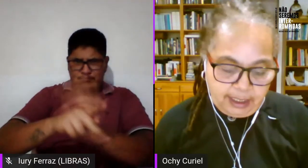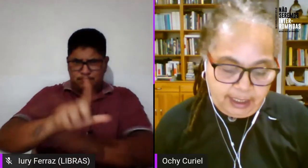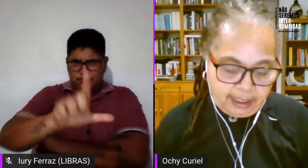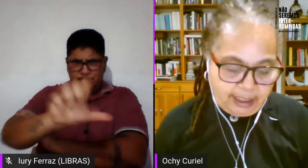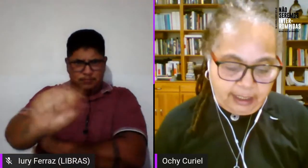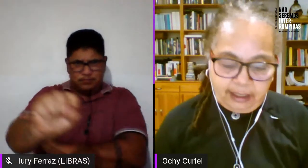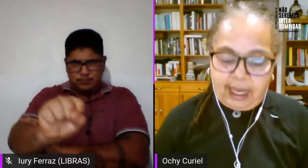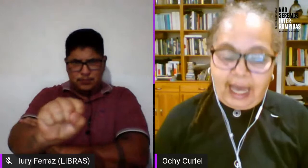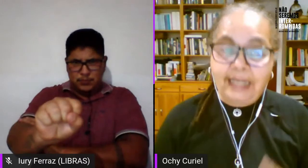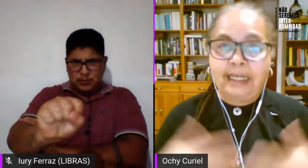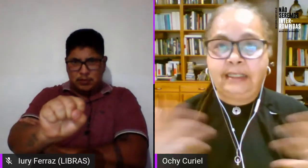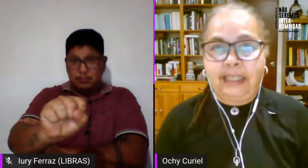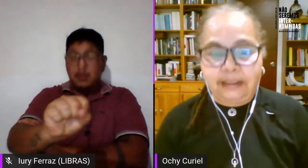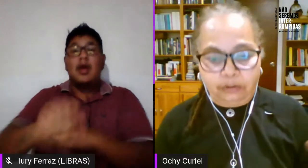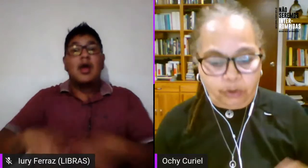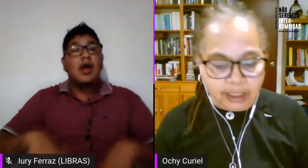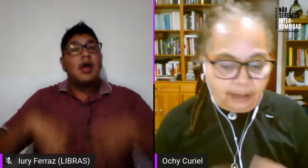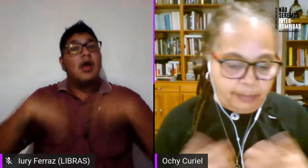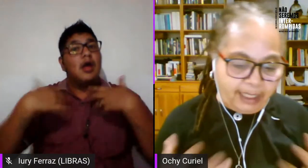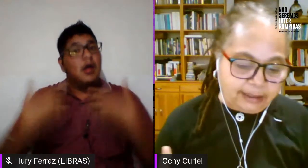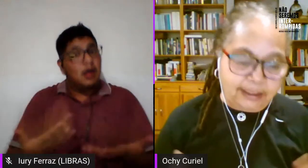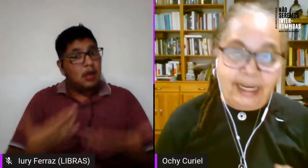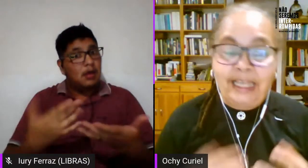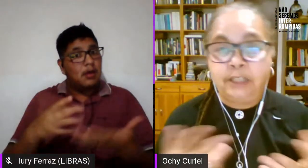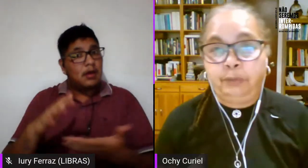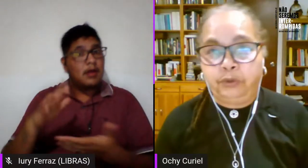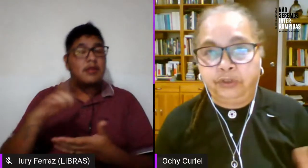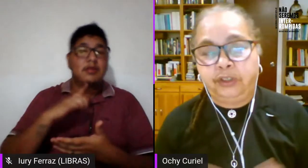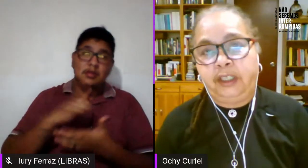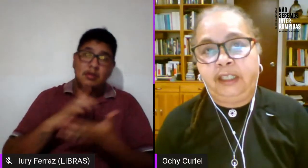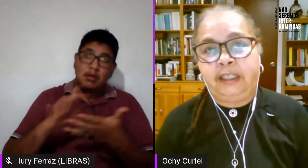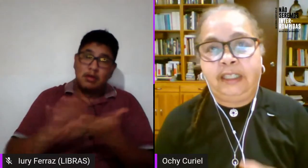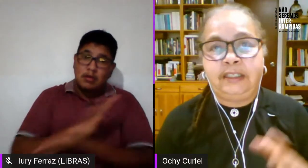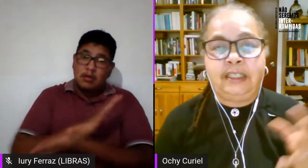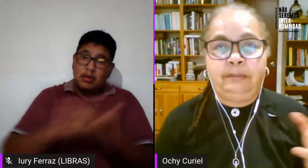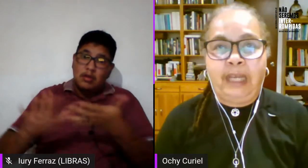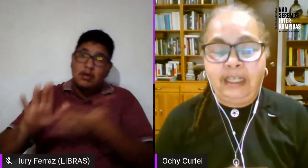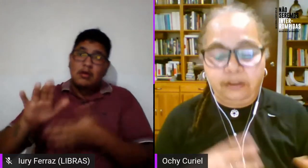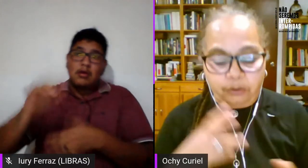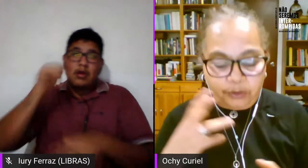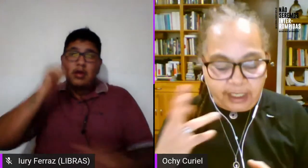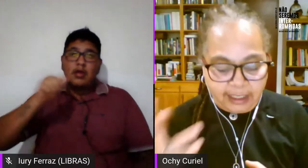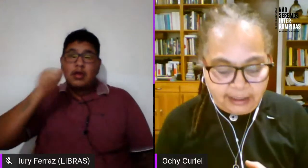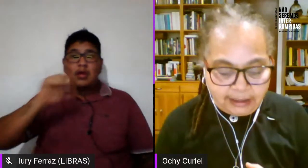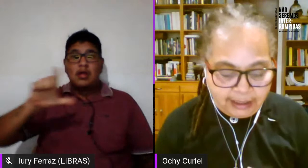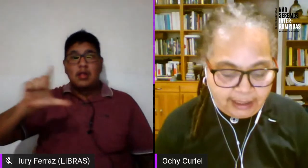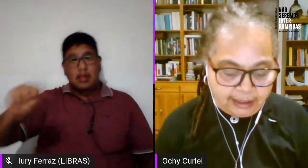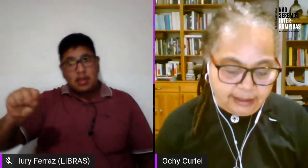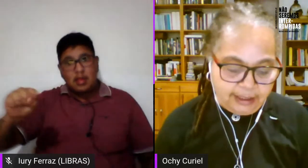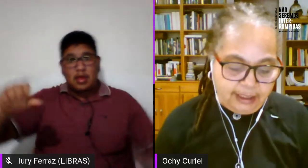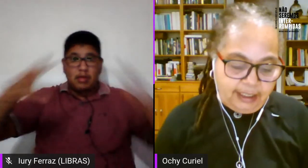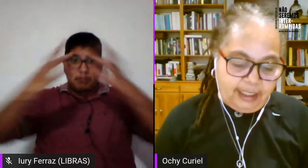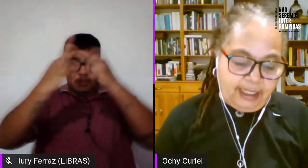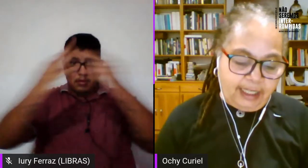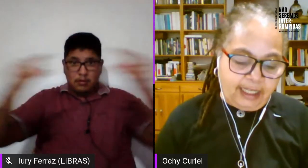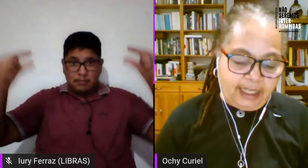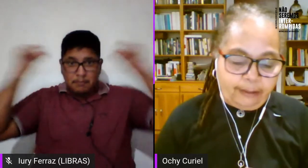Acratas Oikabet Lesbos de México de Argentina